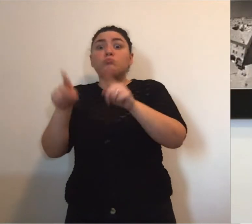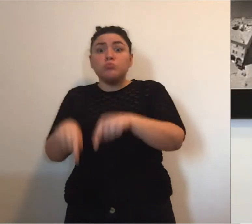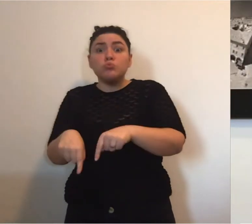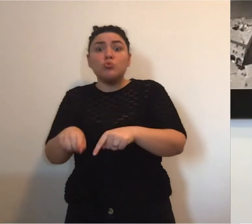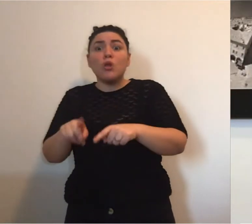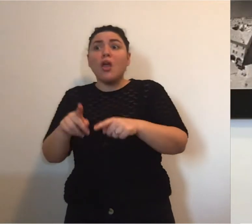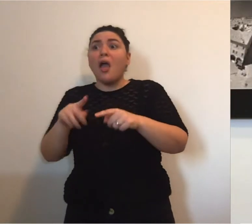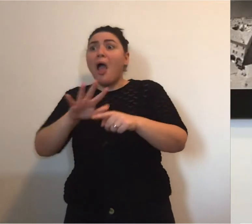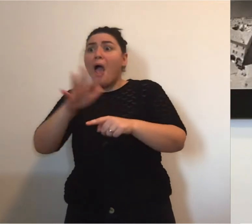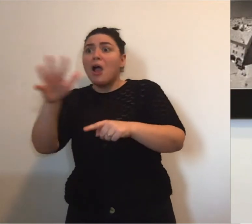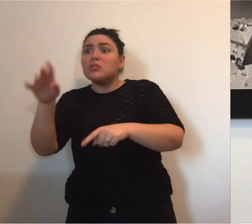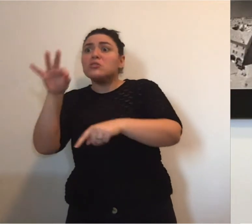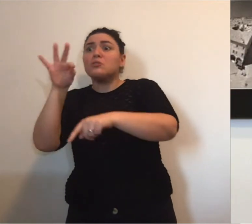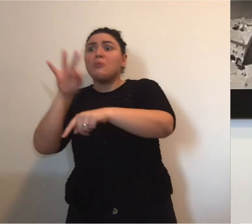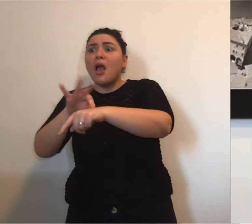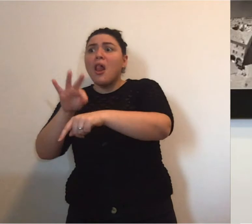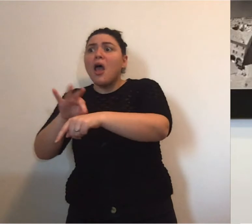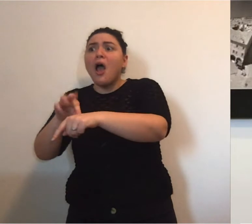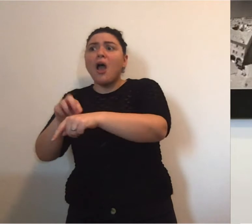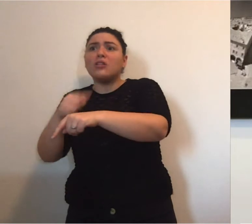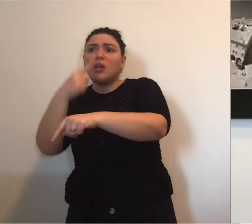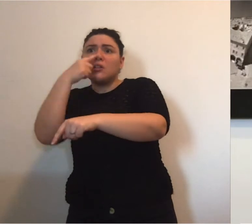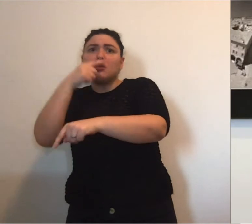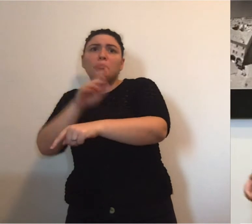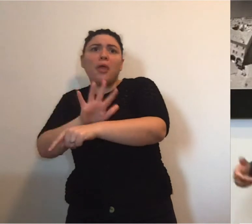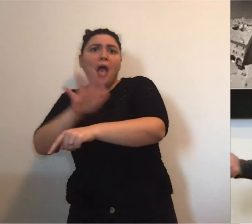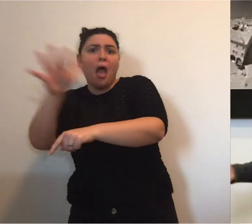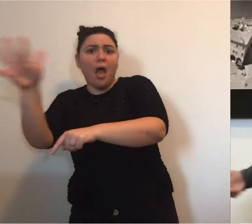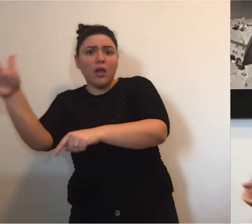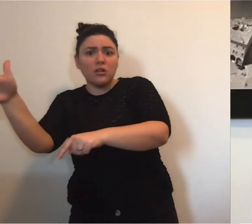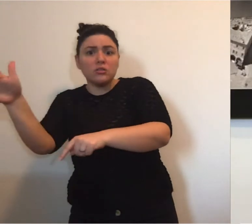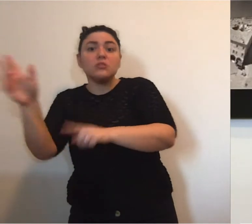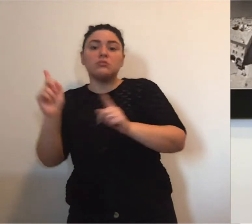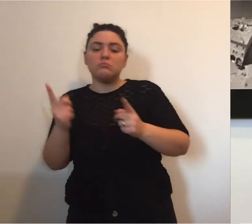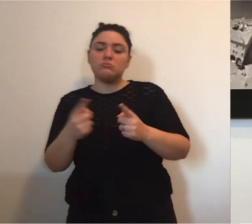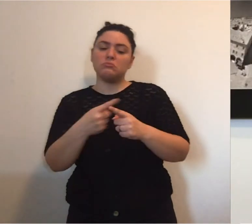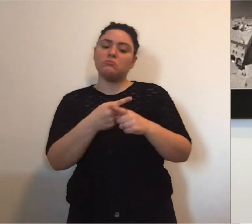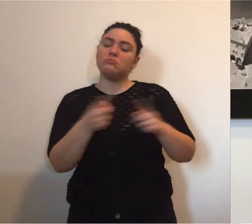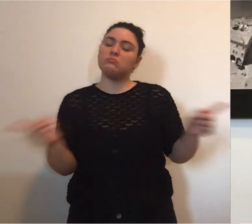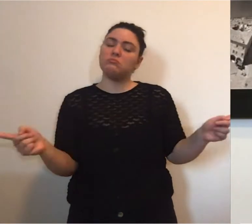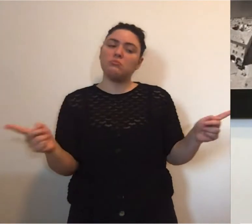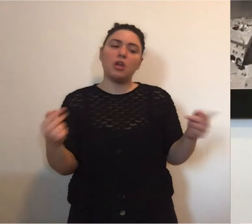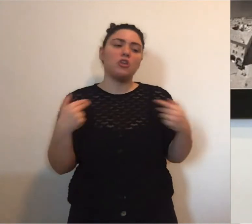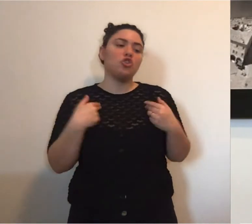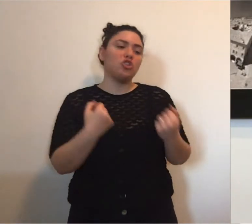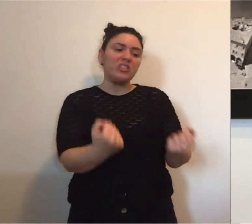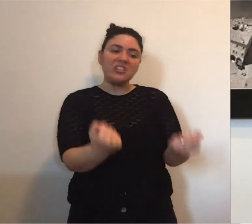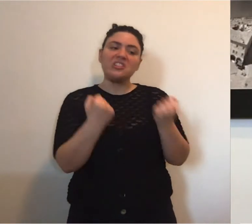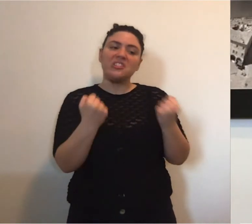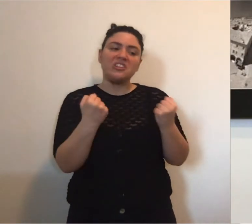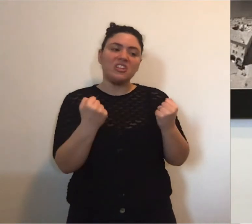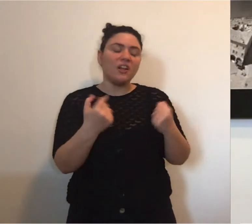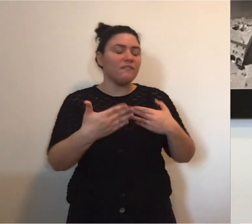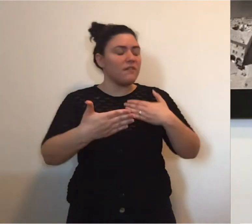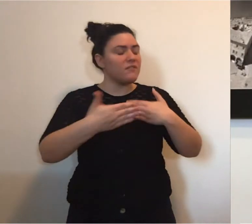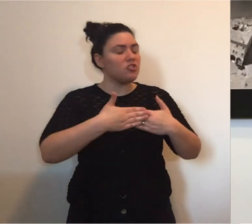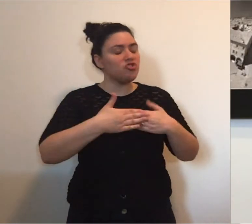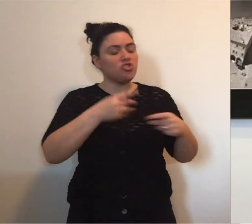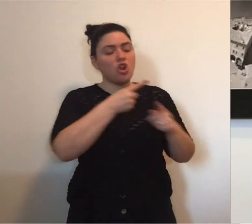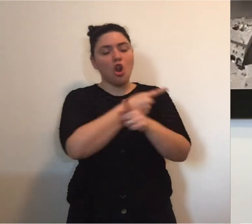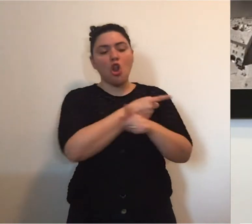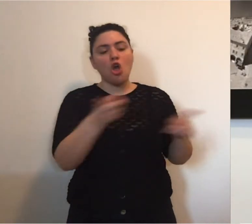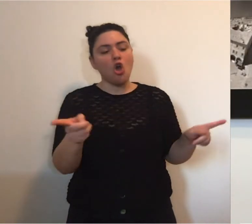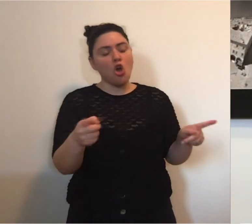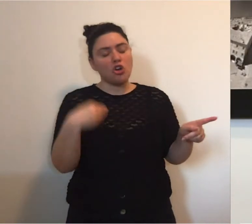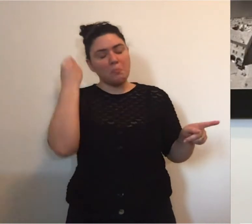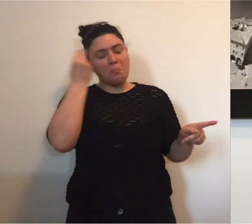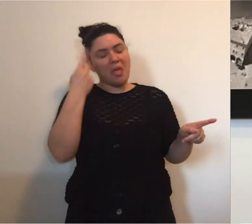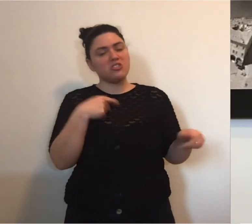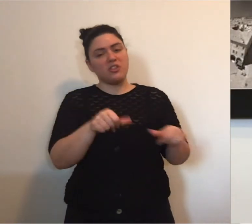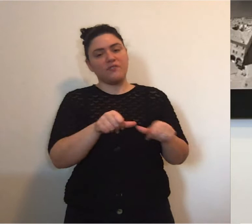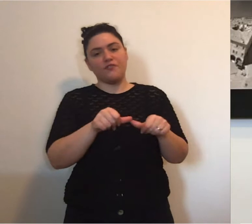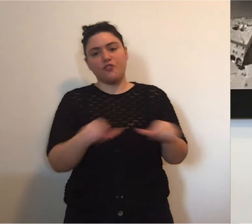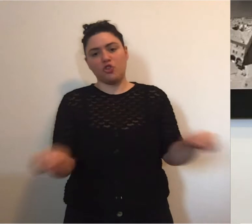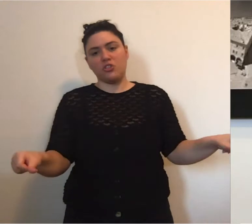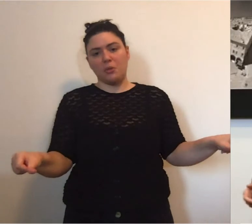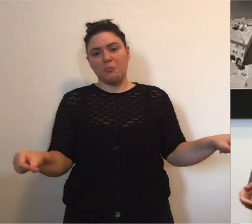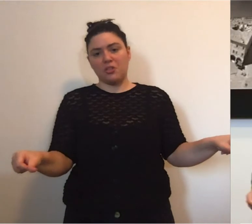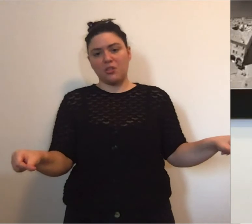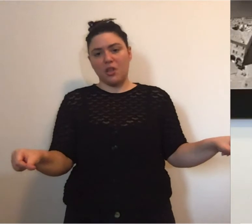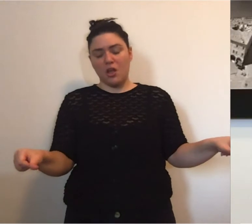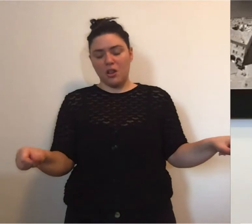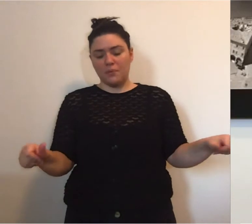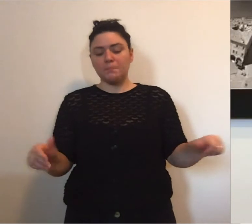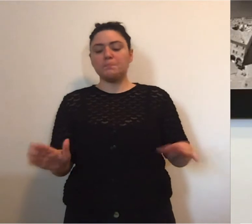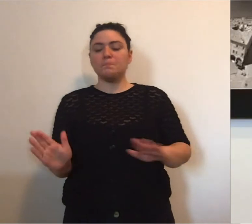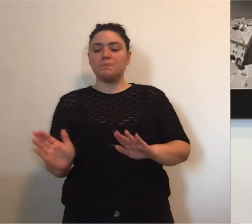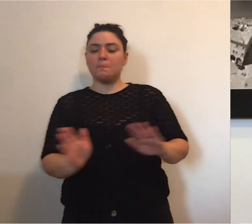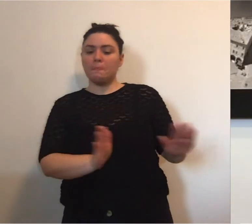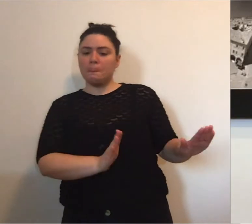nel frattempo altri che continuano ad ammalarsi anche di altre patologie, insomma la vicinanza a loro è